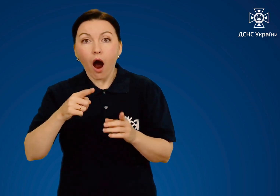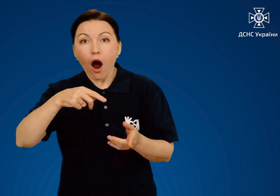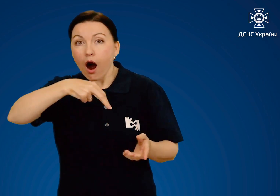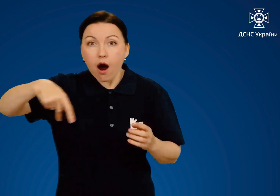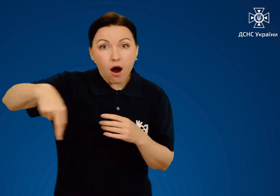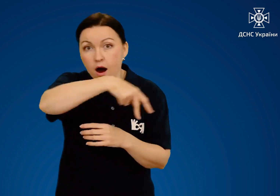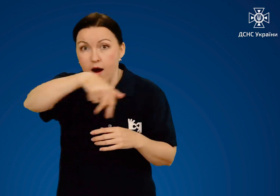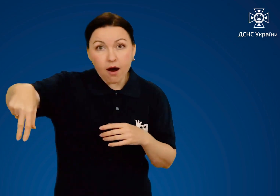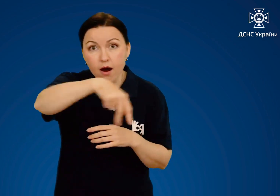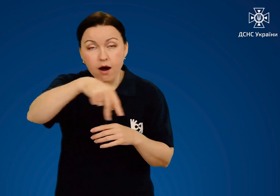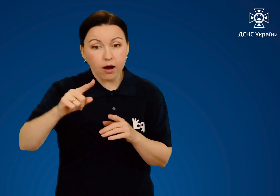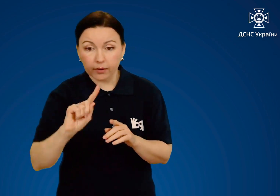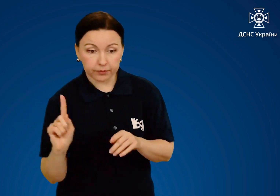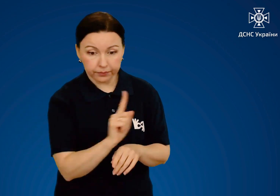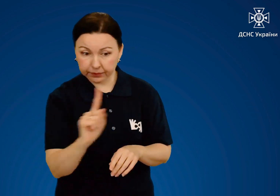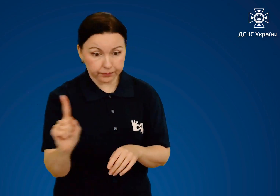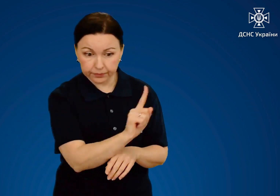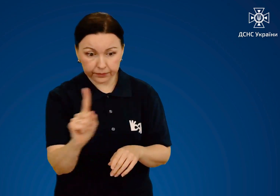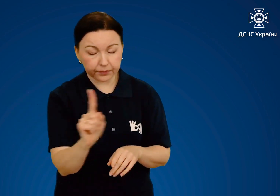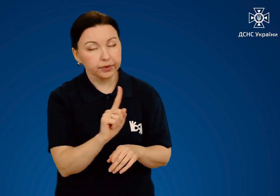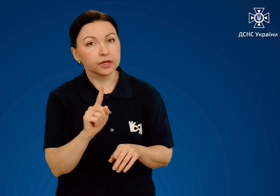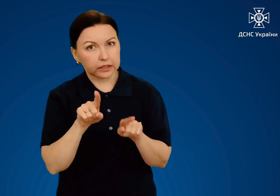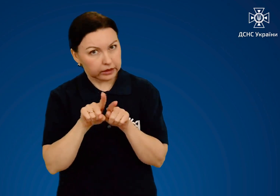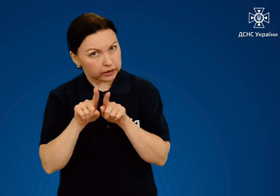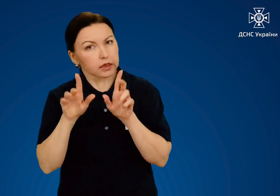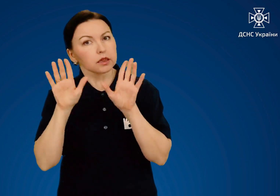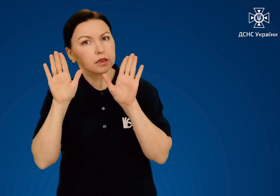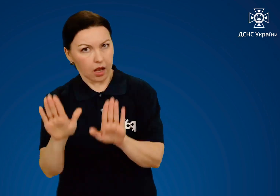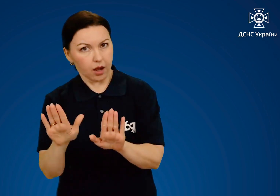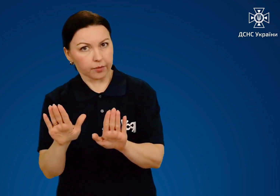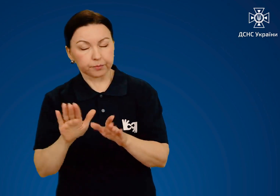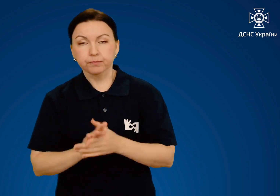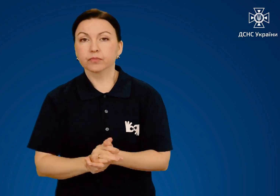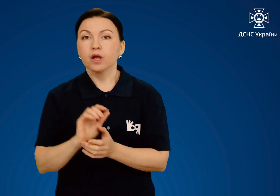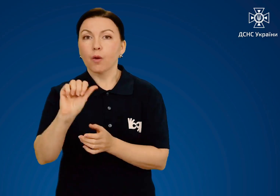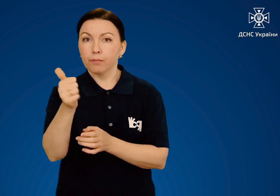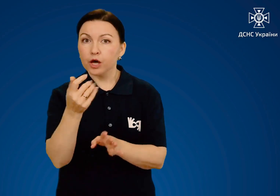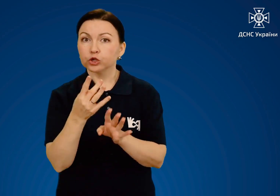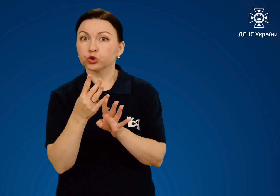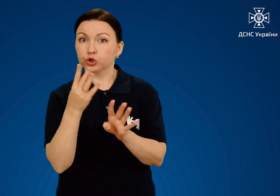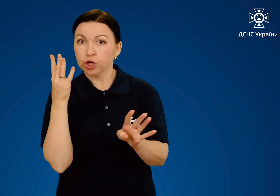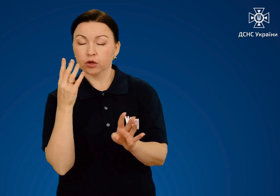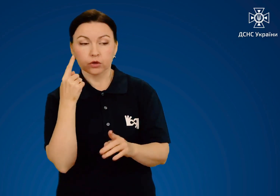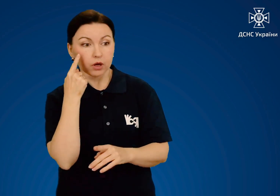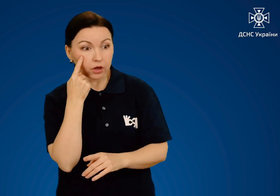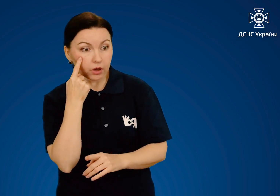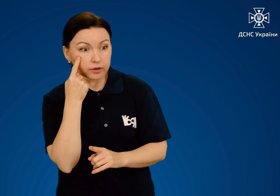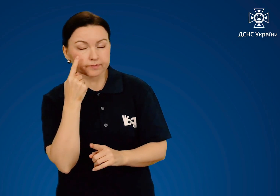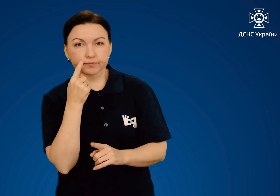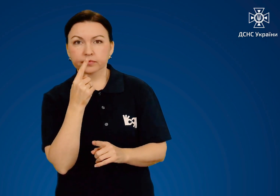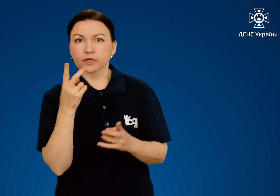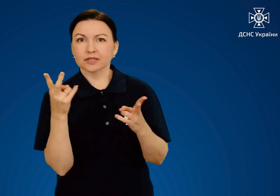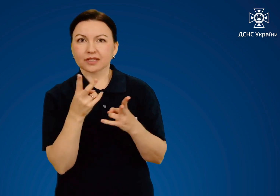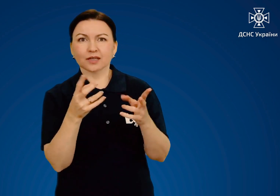а рухається складними траєкторіями. В першу чергу, необхідно людину